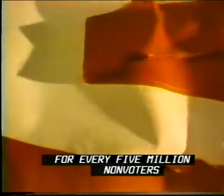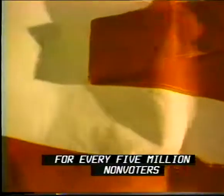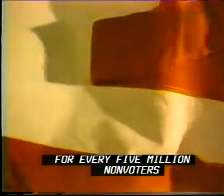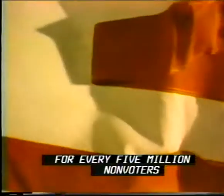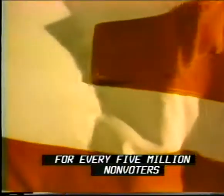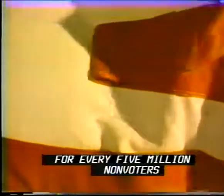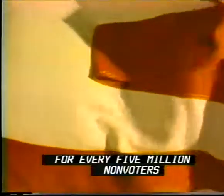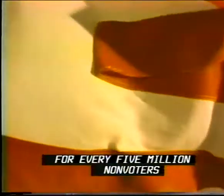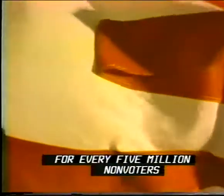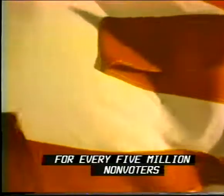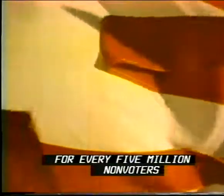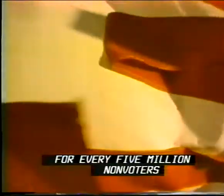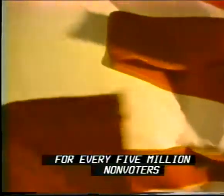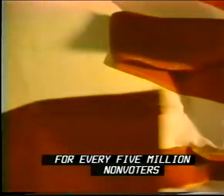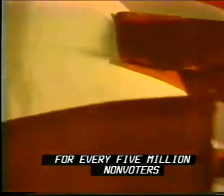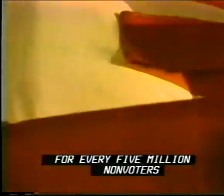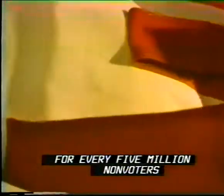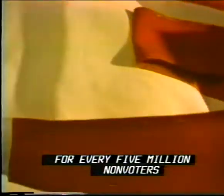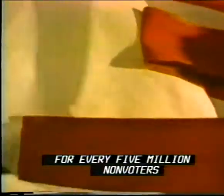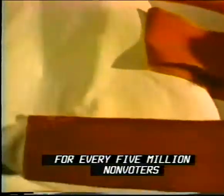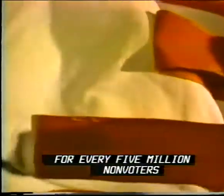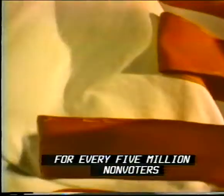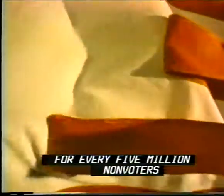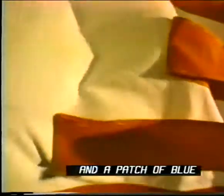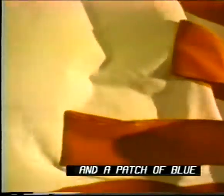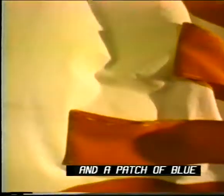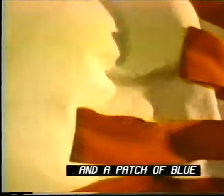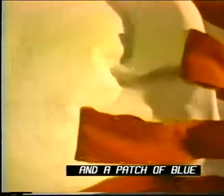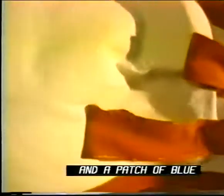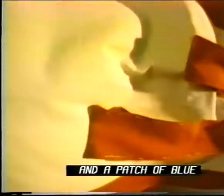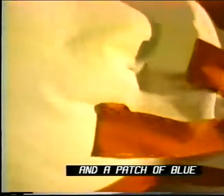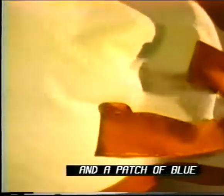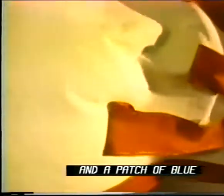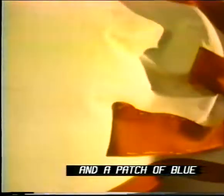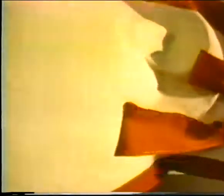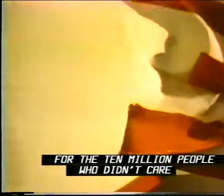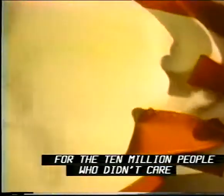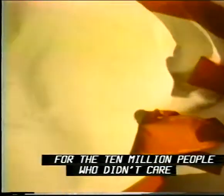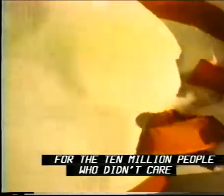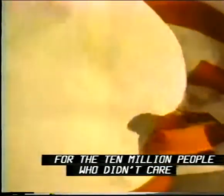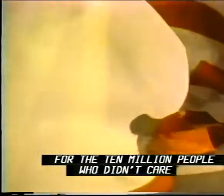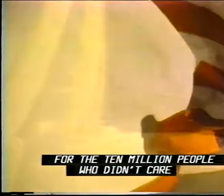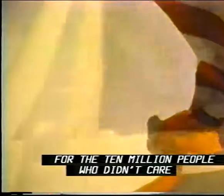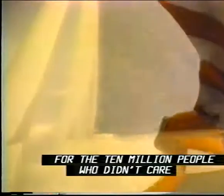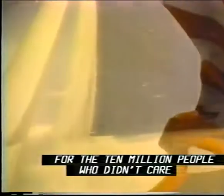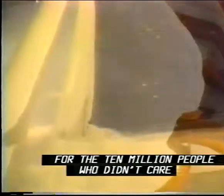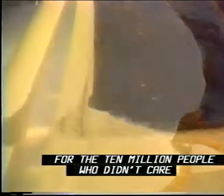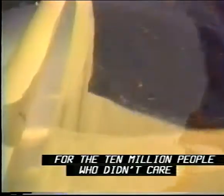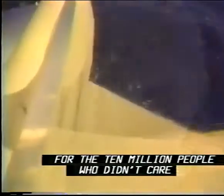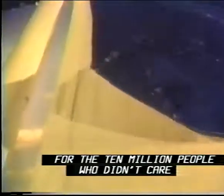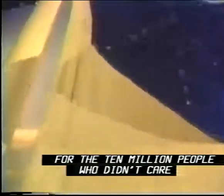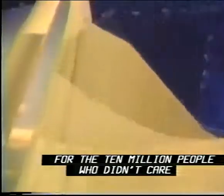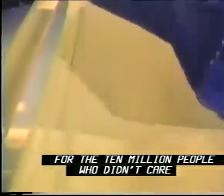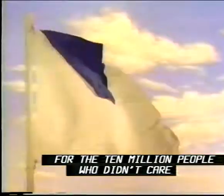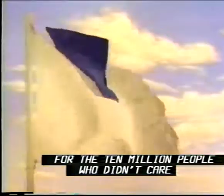every five million non-voters and a patch of blue for the ten million people who didn't care,